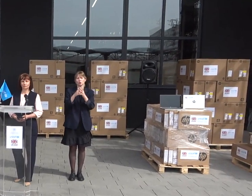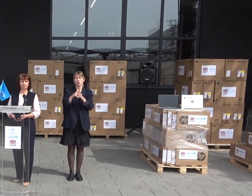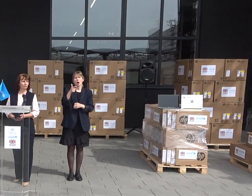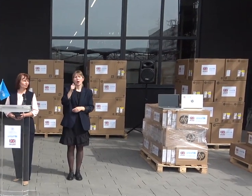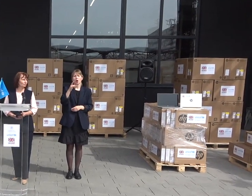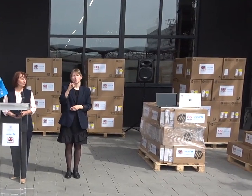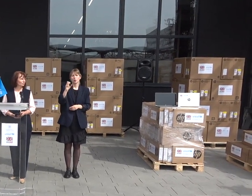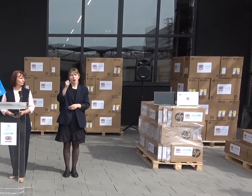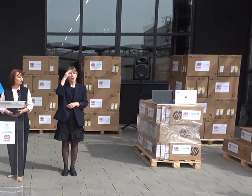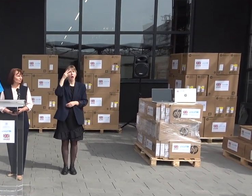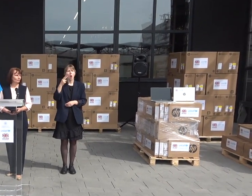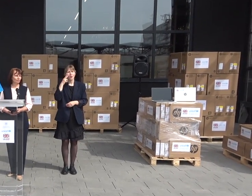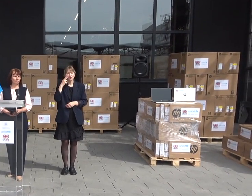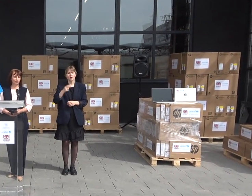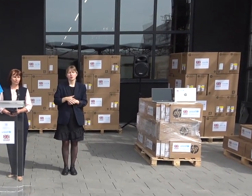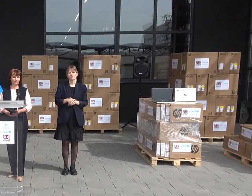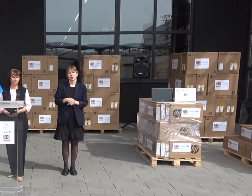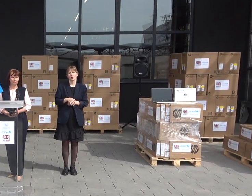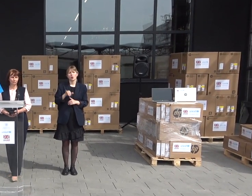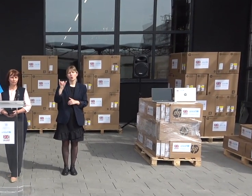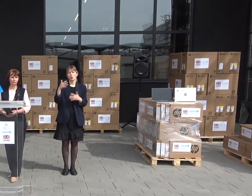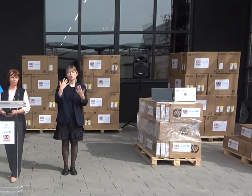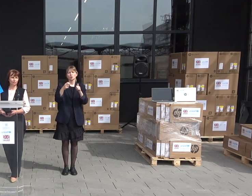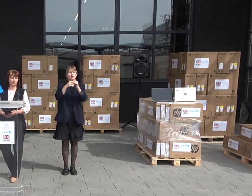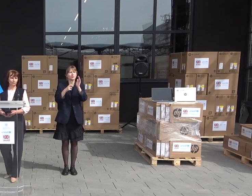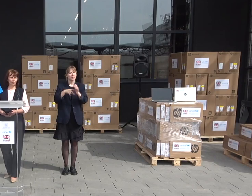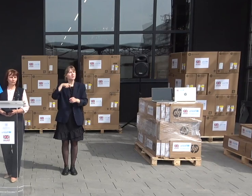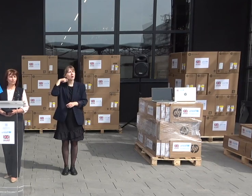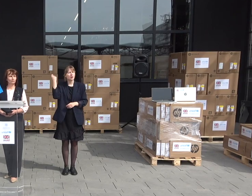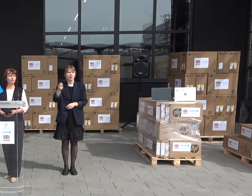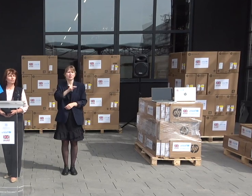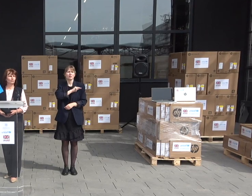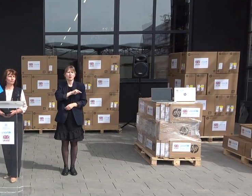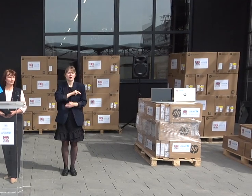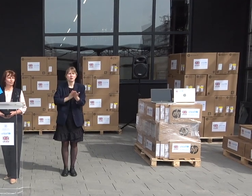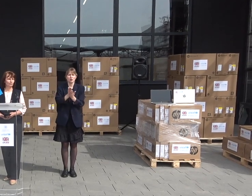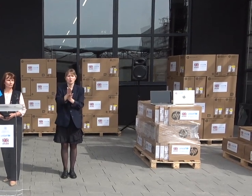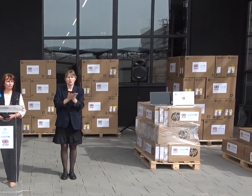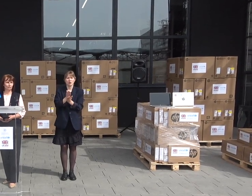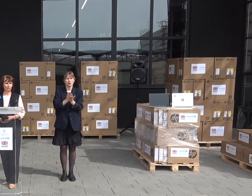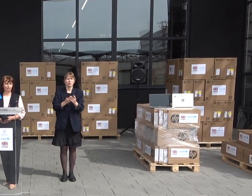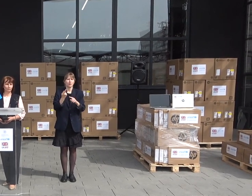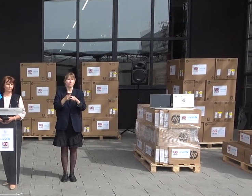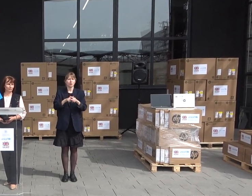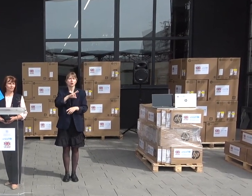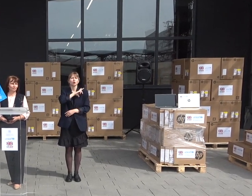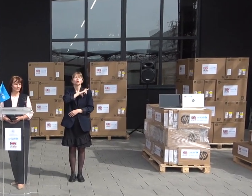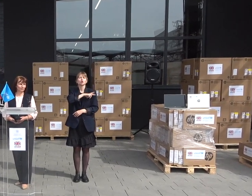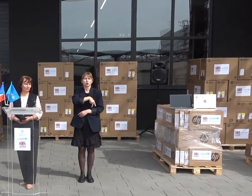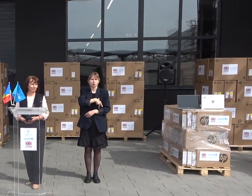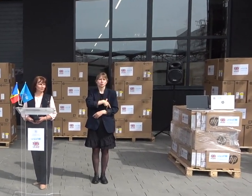Aș vrea să menționez că doamna Ilașco are peste 17 ani de experiență în domeniul de procesul social.